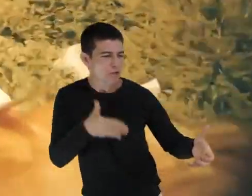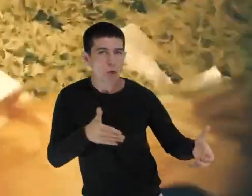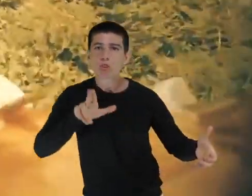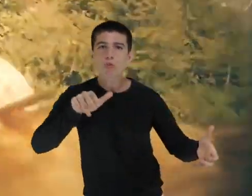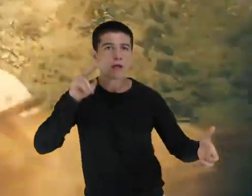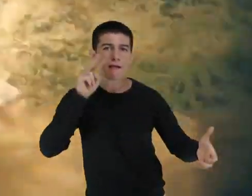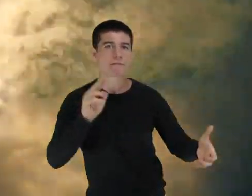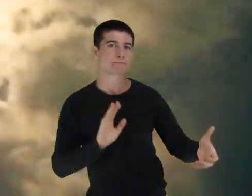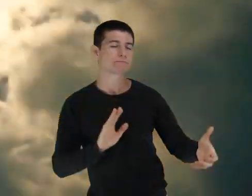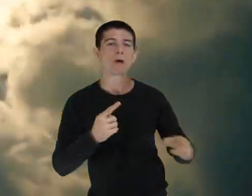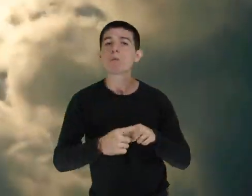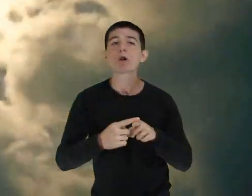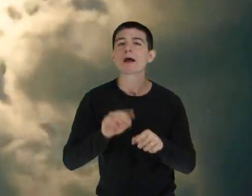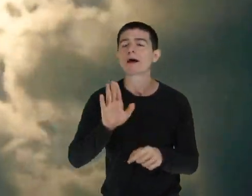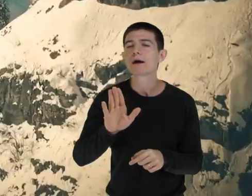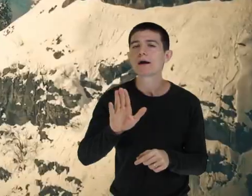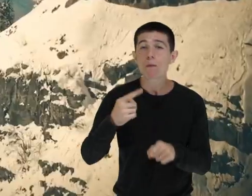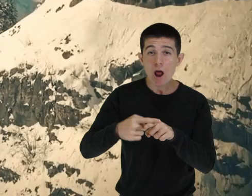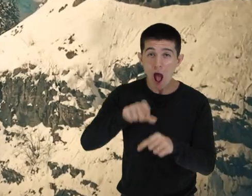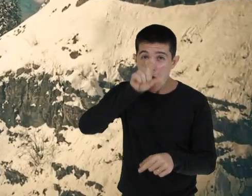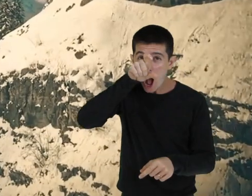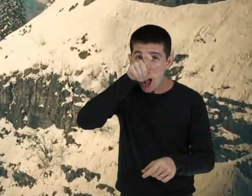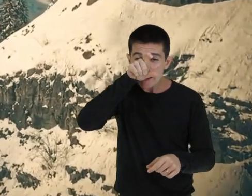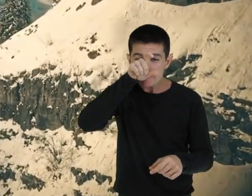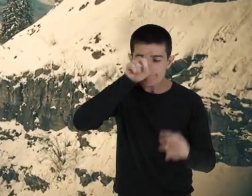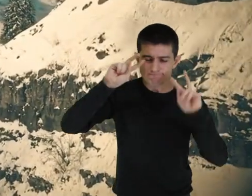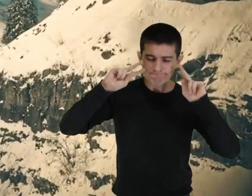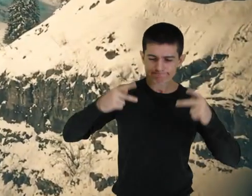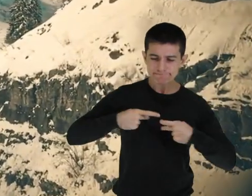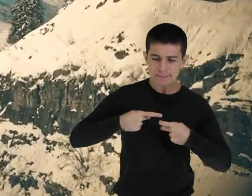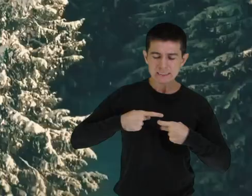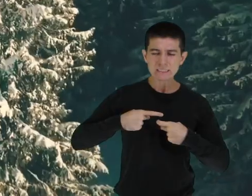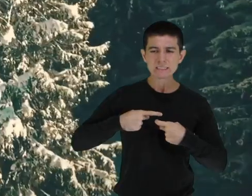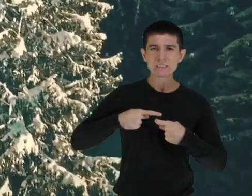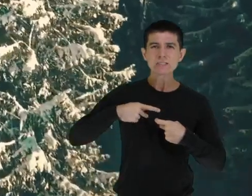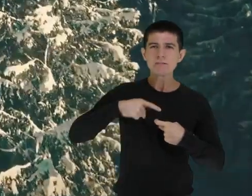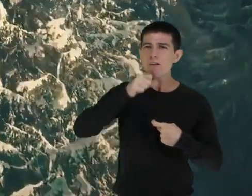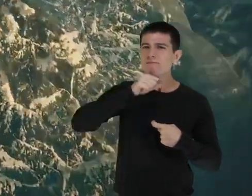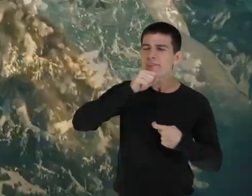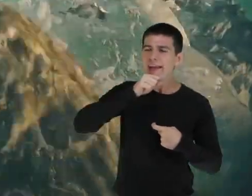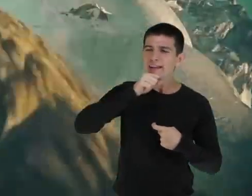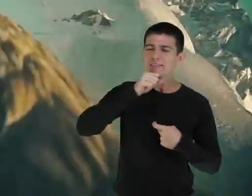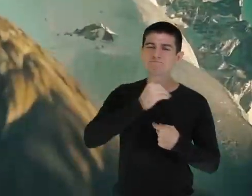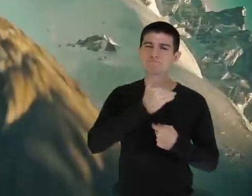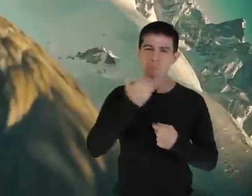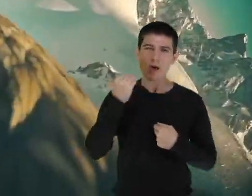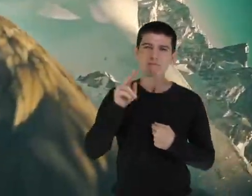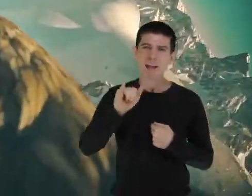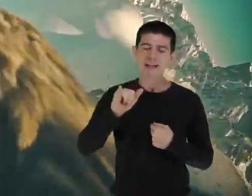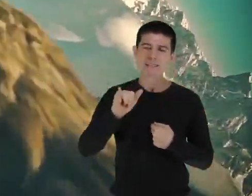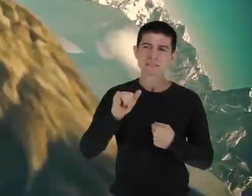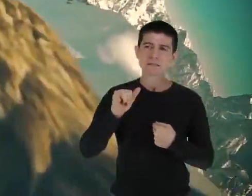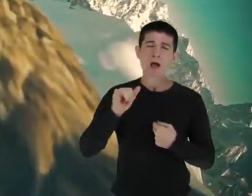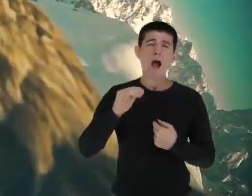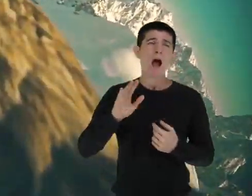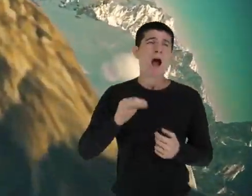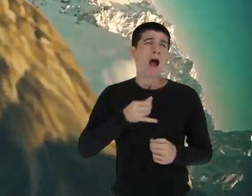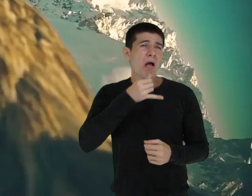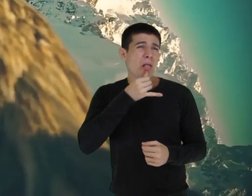Nunca, sabe por quê? Porque quando sentem que chegou a hora de partir, elas não se lamentam, nem ficam